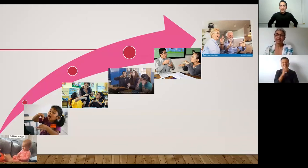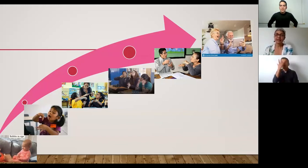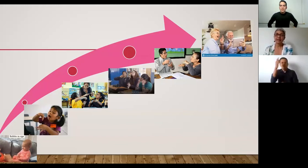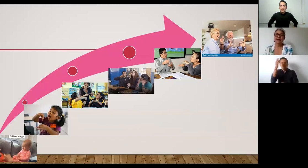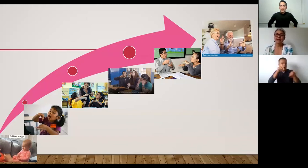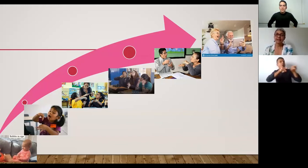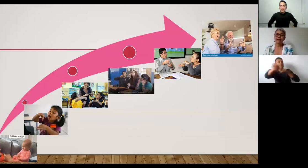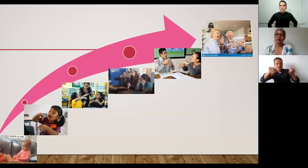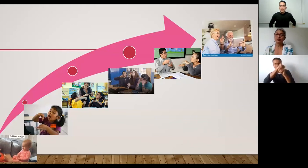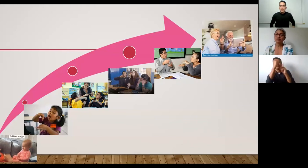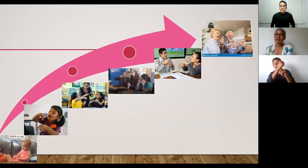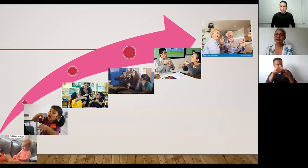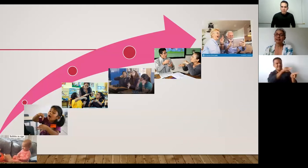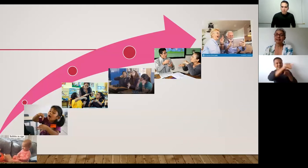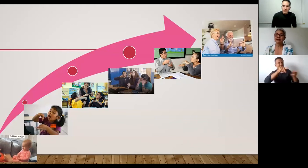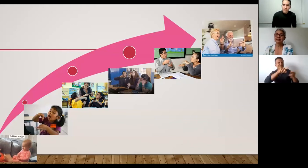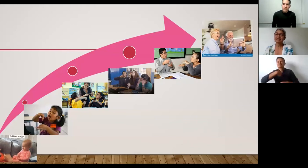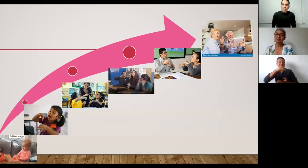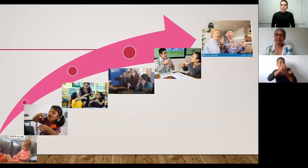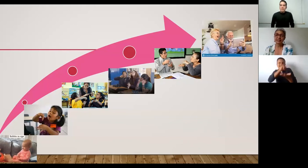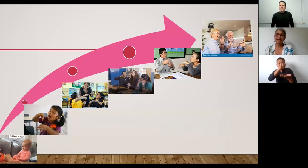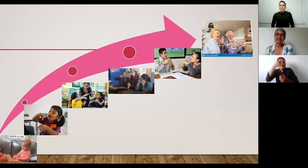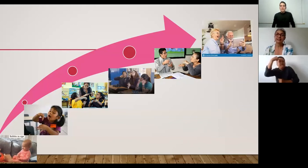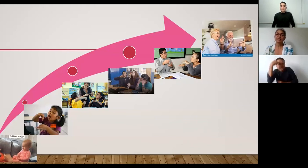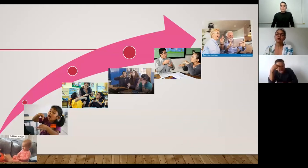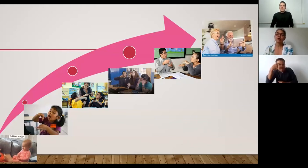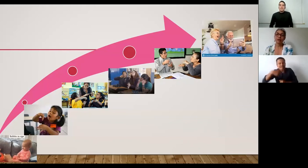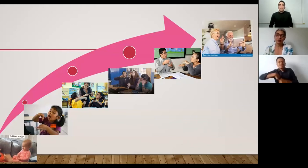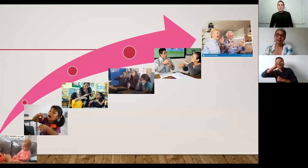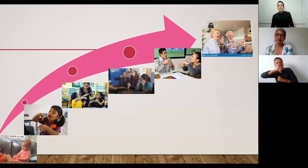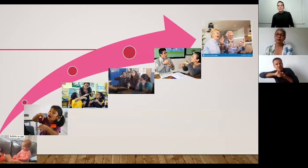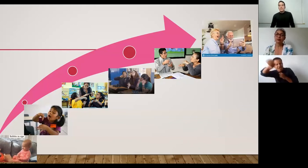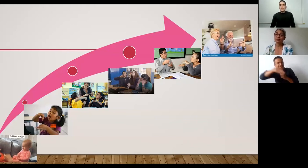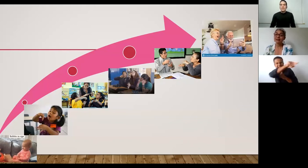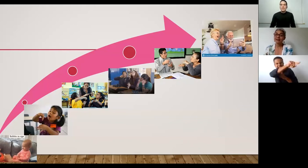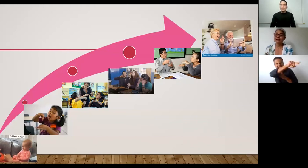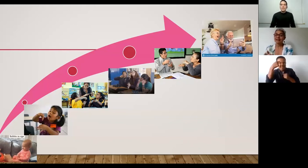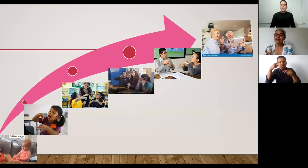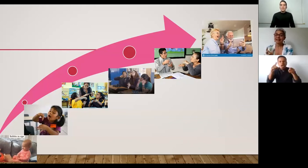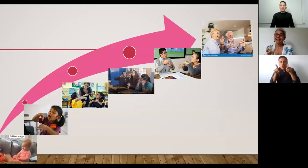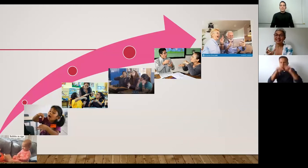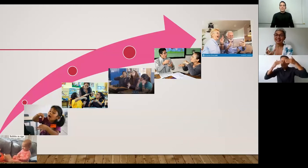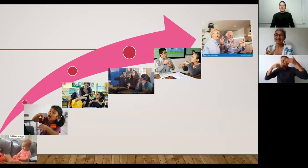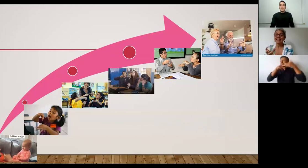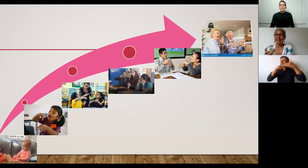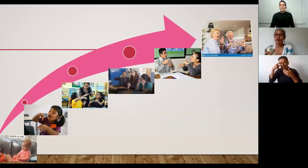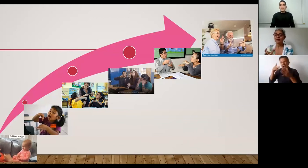que todavía estigmatizan subvaloran o invalidan el carácter de lengua